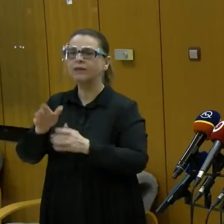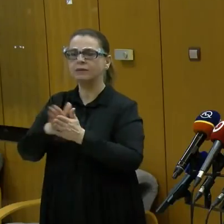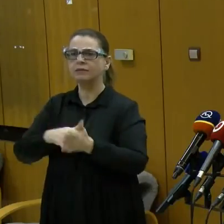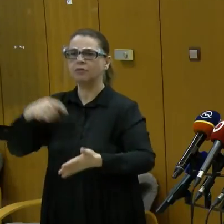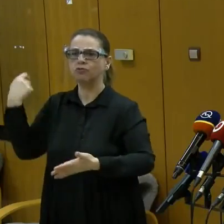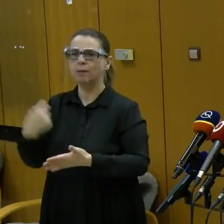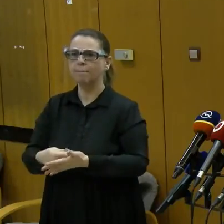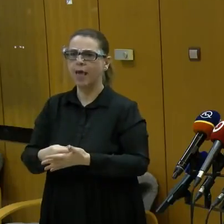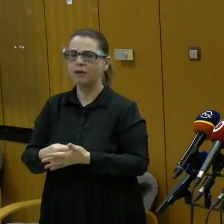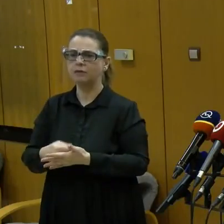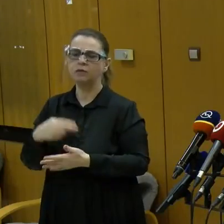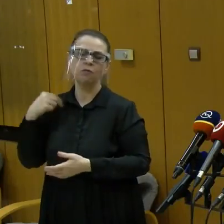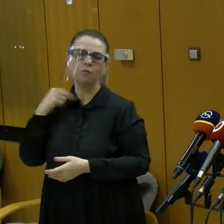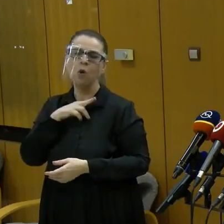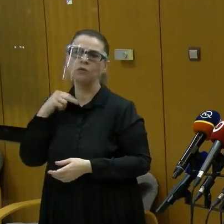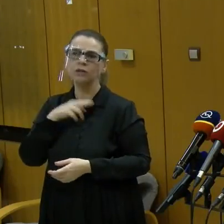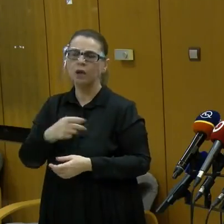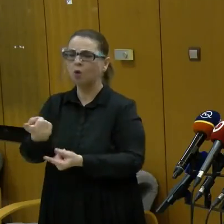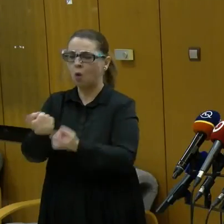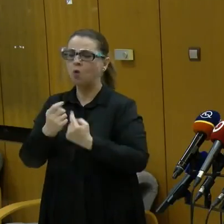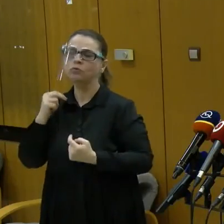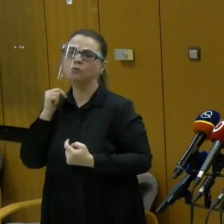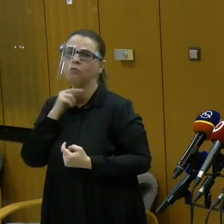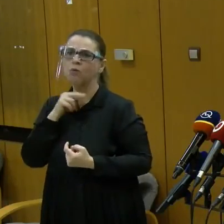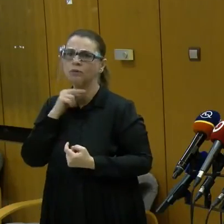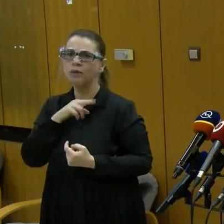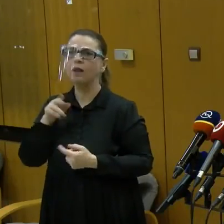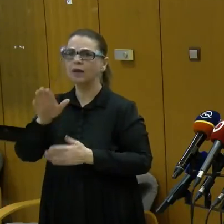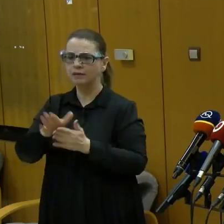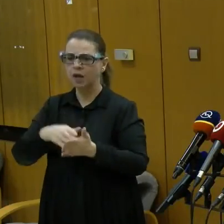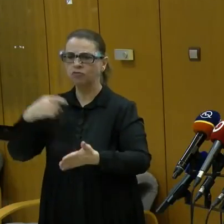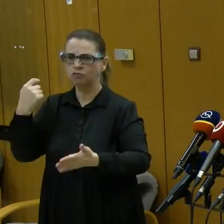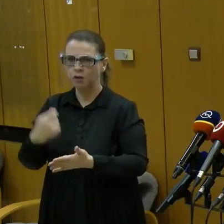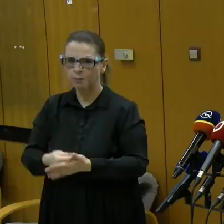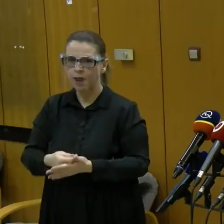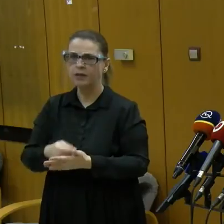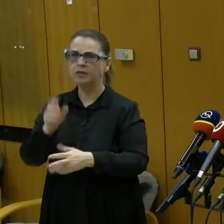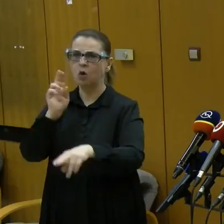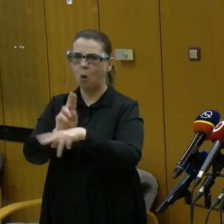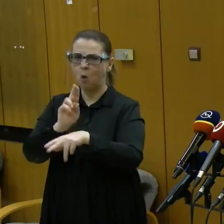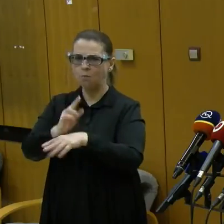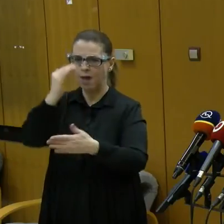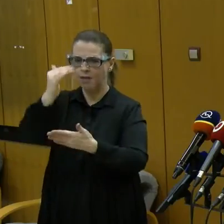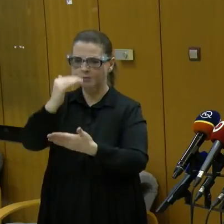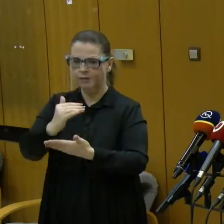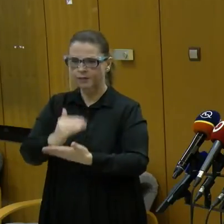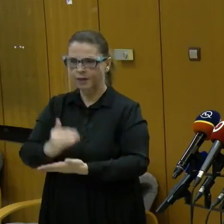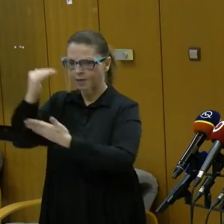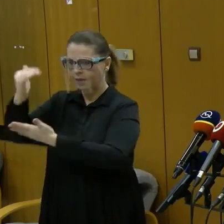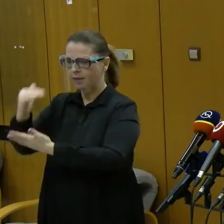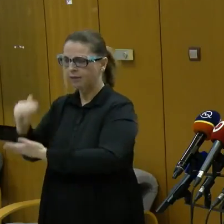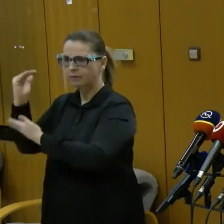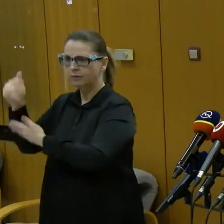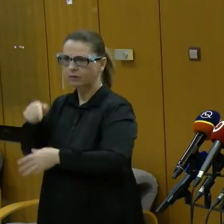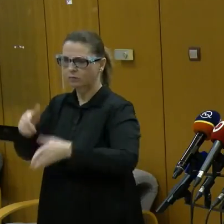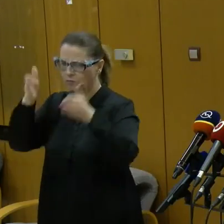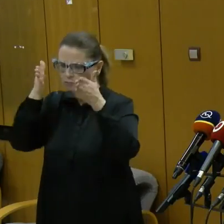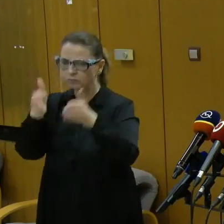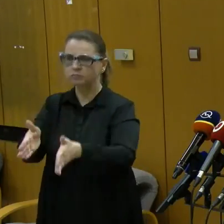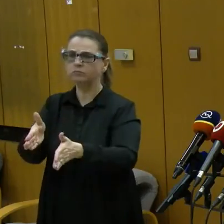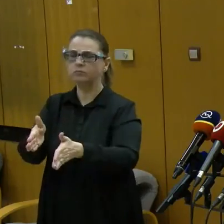platiť v pondelok. Čiže od pondelka bude platiť teda nejaká sada opatrení, ktoré sa budú opierať primárne.